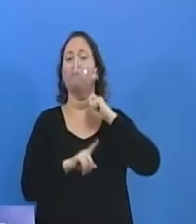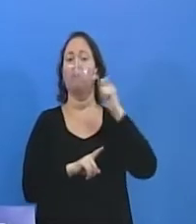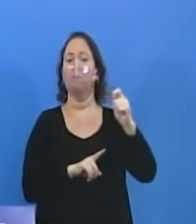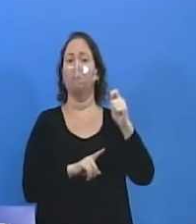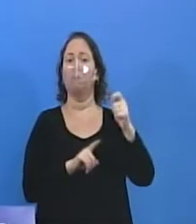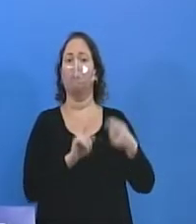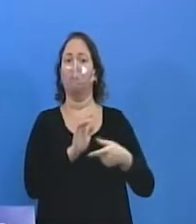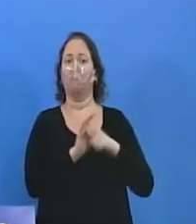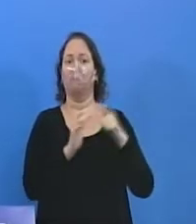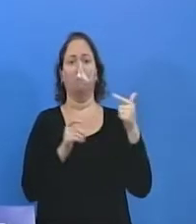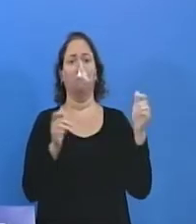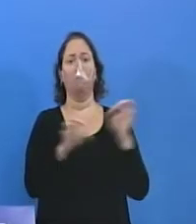ocupação aqui em nosso estado.